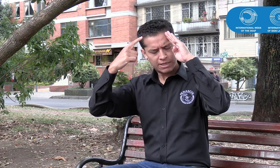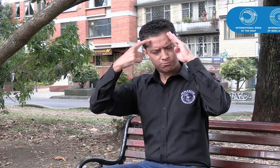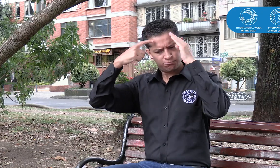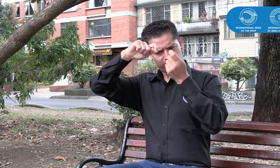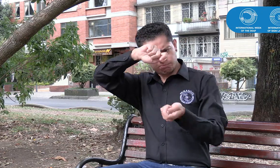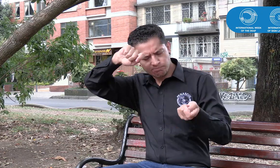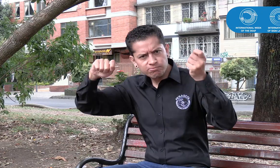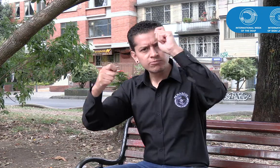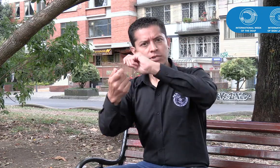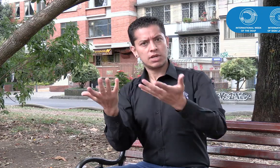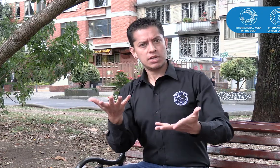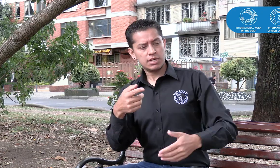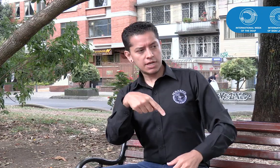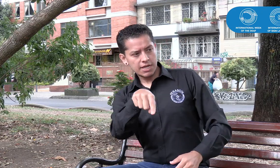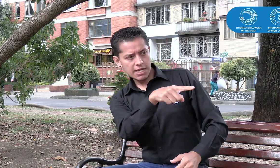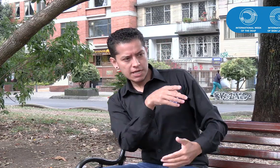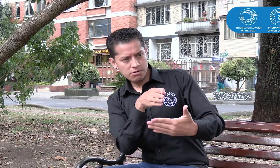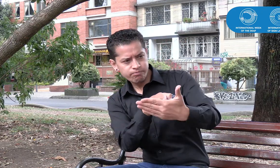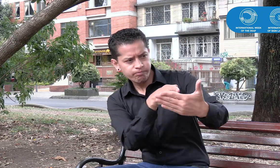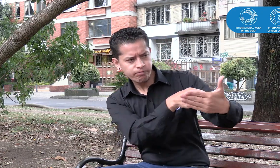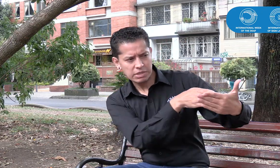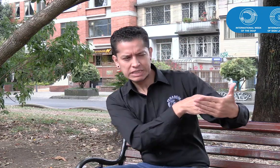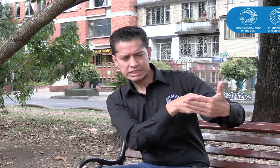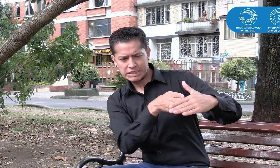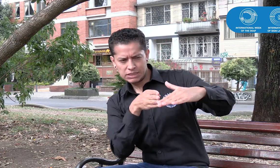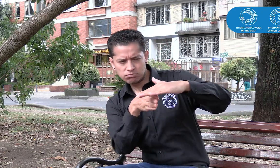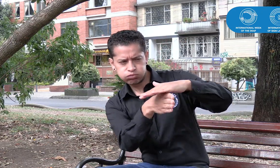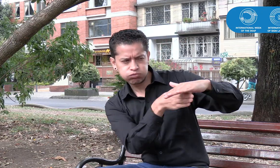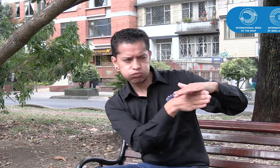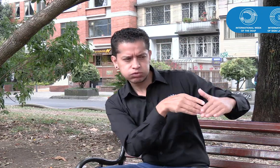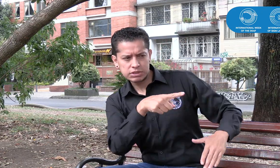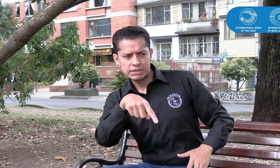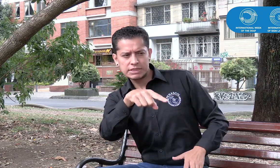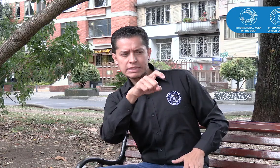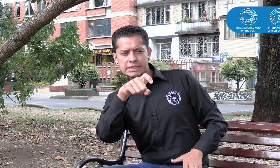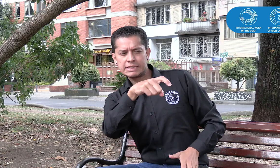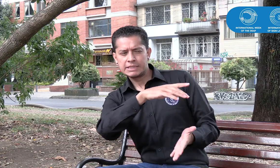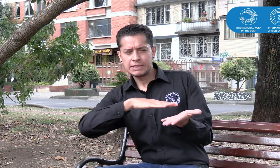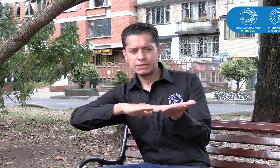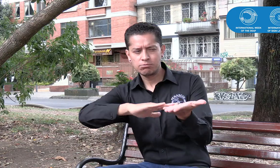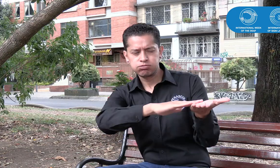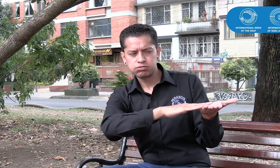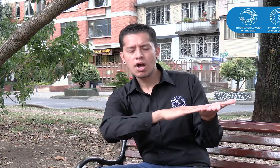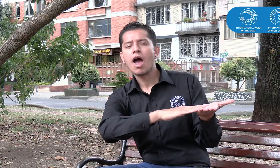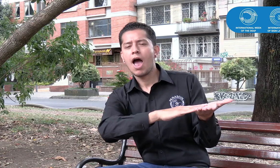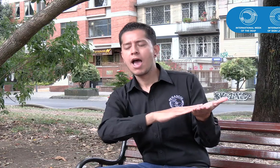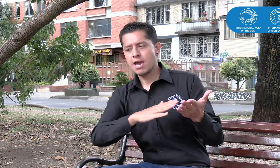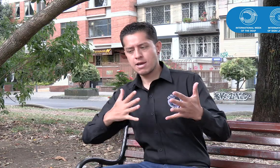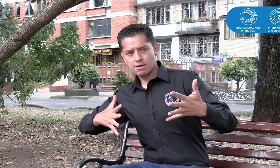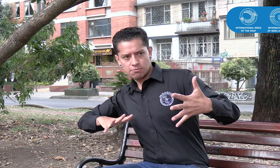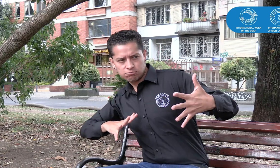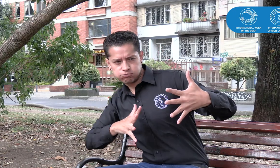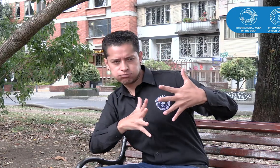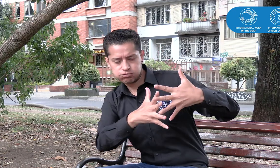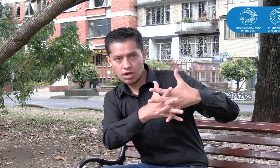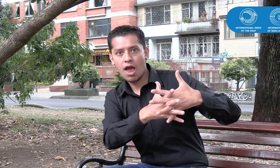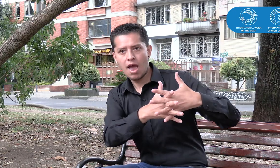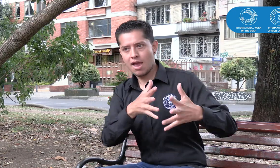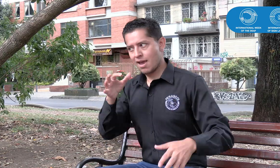paradigma debe cambiar, rompiendo las barreras con ajustes razonables, como el servicio de interpretación, o que los mismos funcionarios tengan